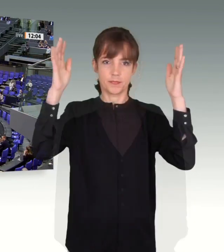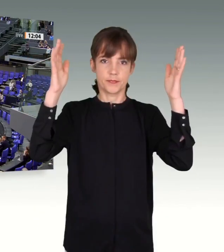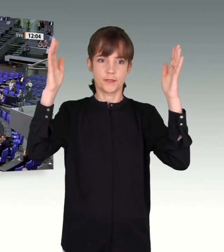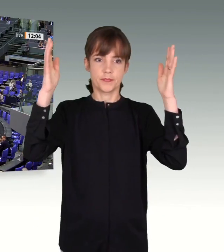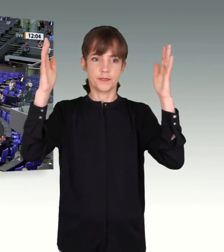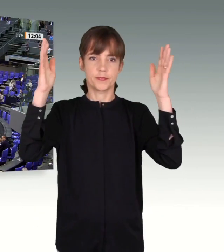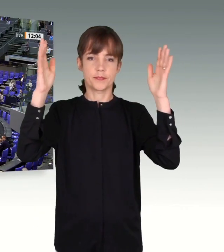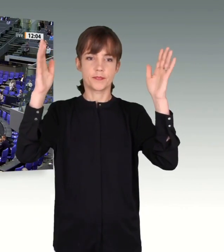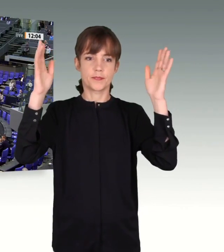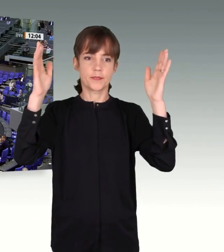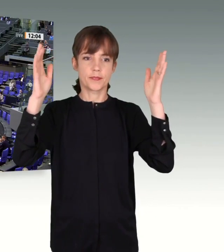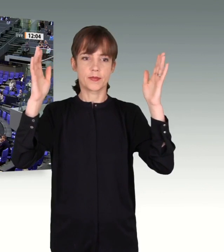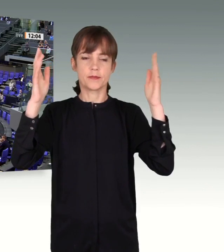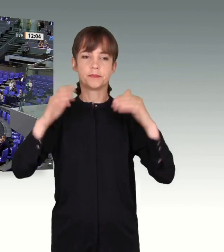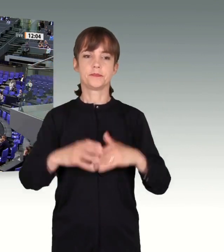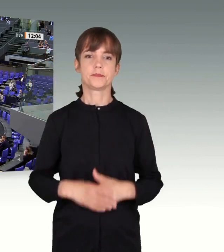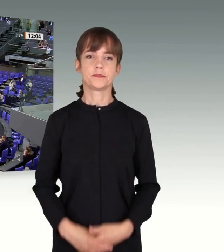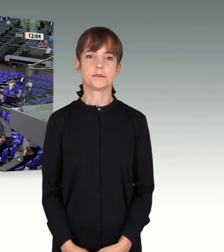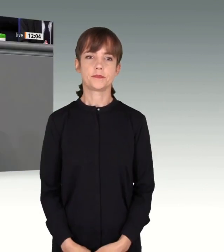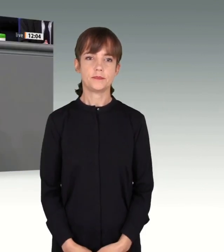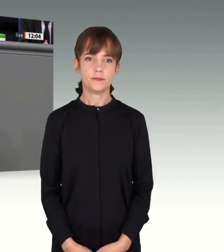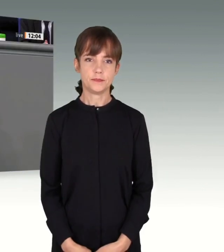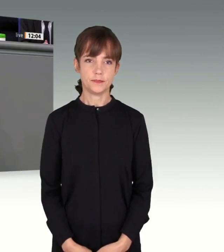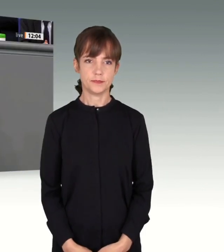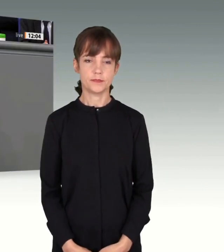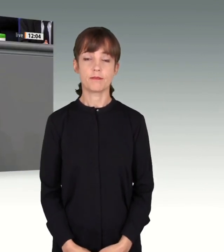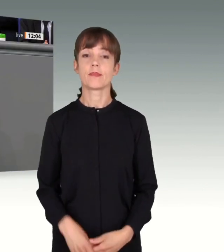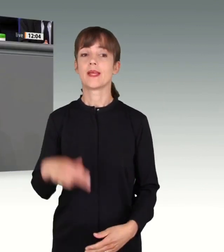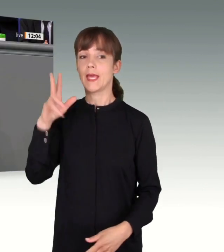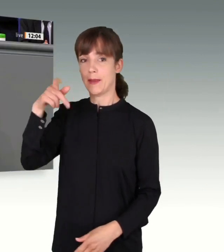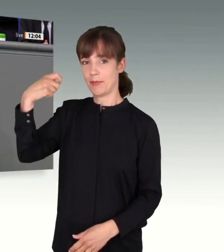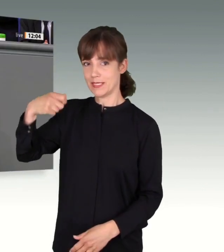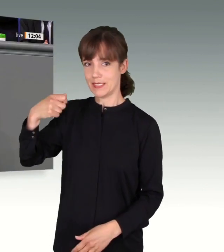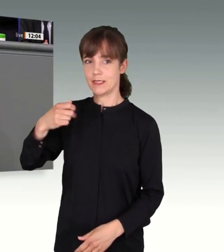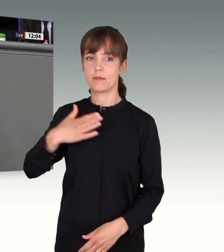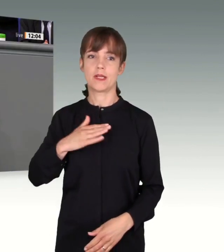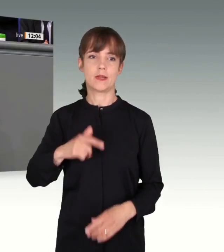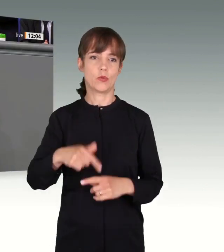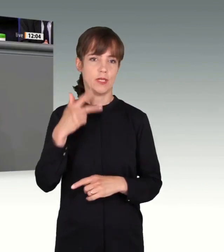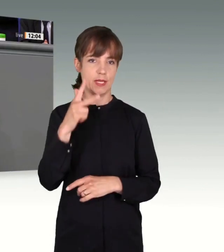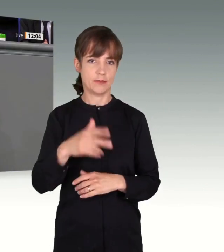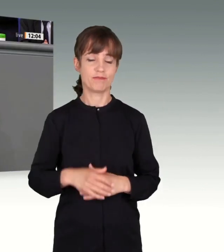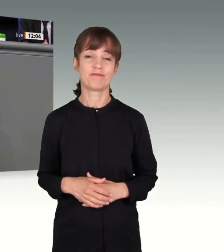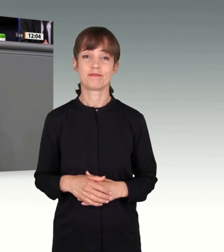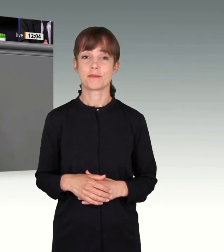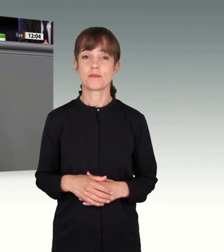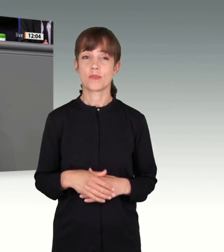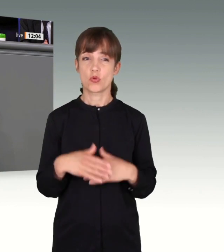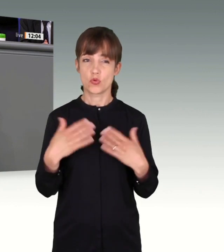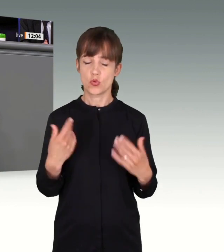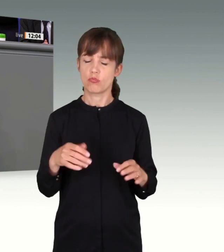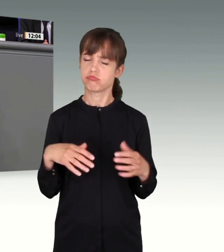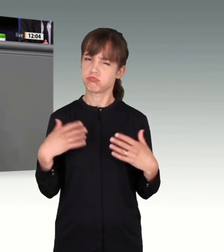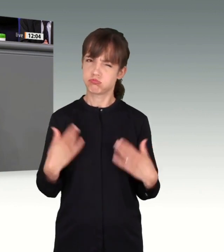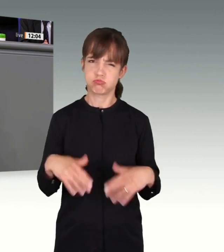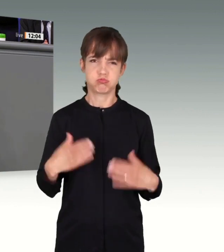Herr Präsident! Meine Damen und Herren! Viereinhalb Jahre nach dem folgenschwersten dschihadistischen Anschlag auf